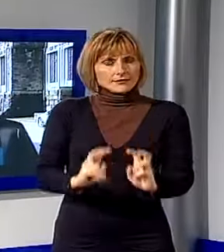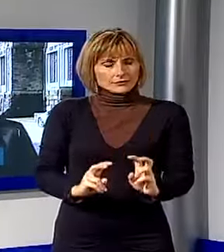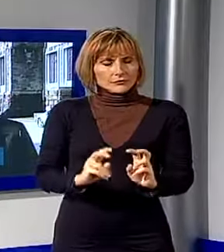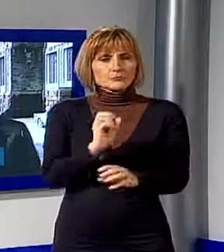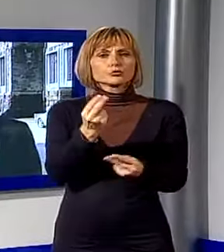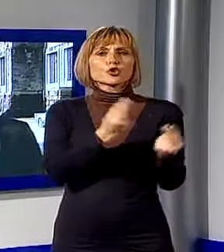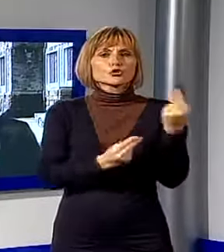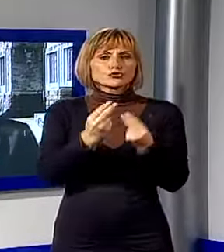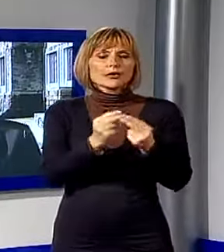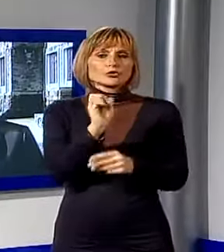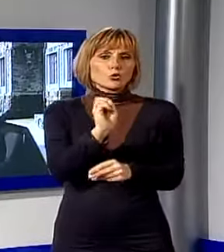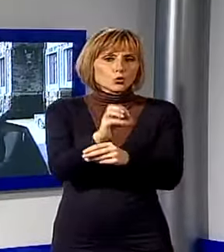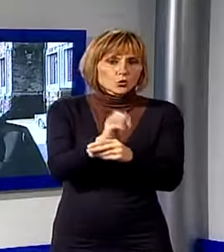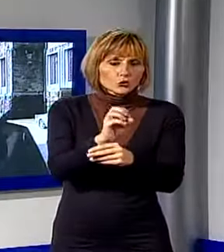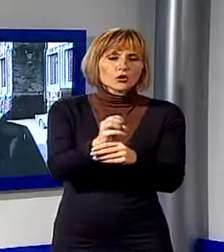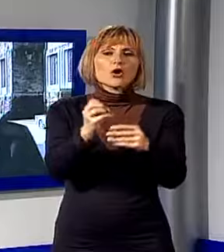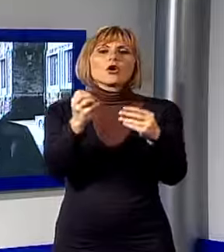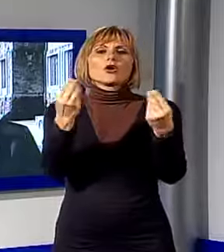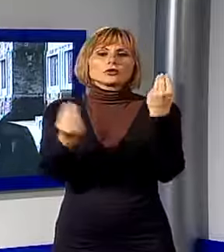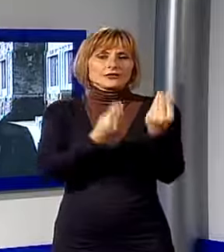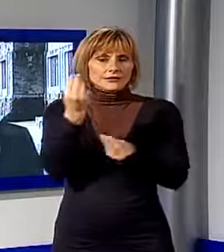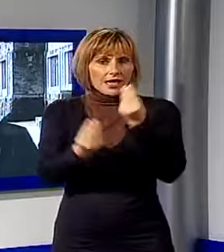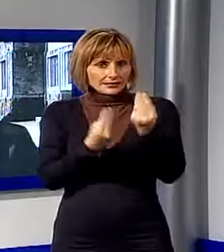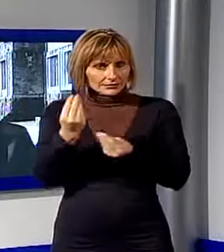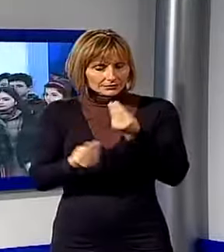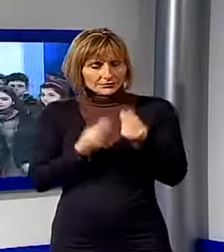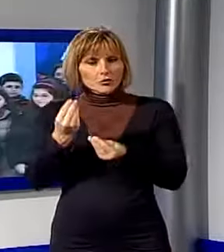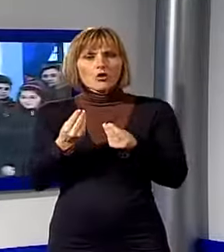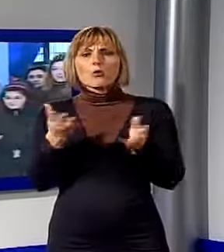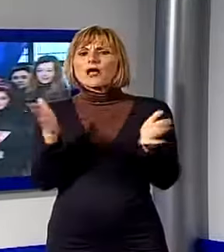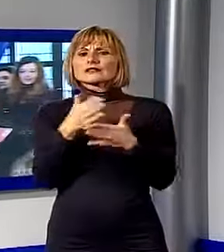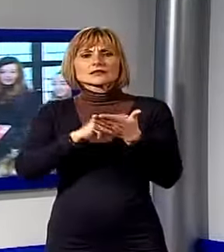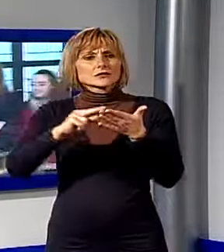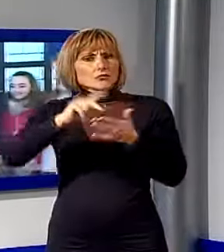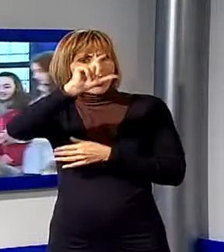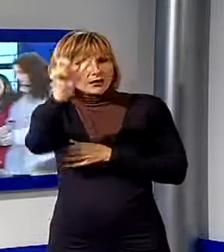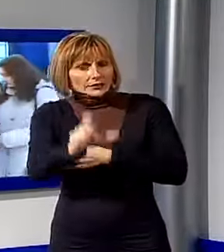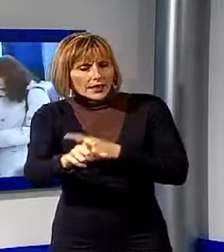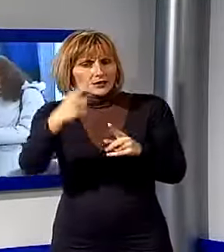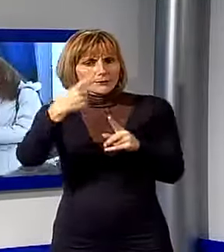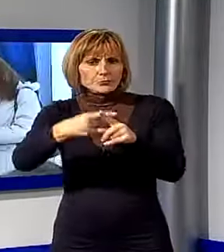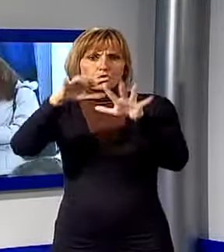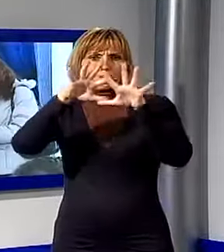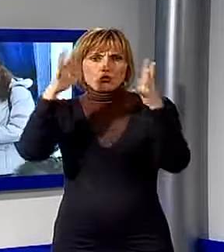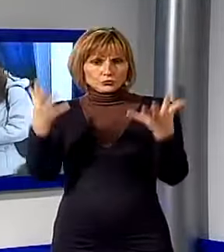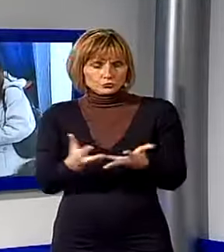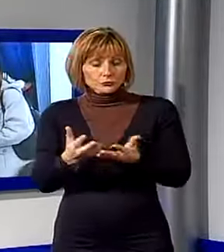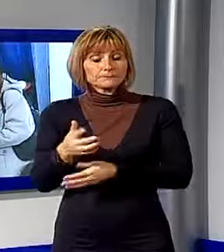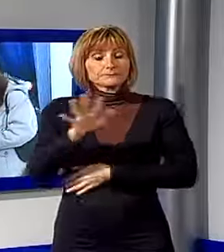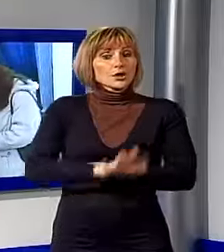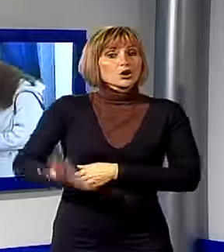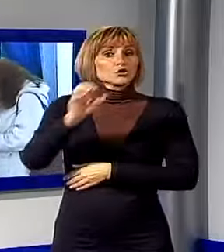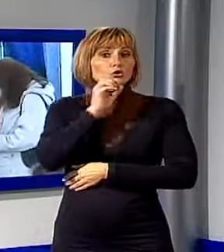ludico didattico che Enel promuove in tutte le scuole di ogni ordine e grado d'Italia e del mondo. In Toscana hanno partecipato